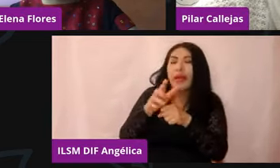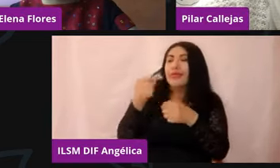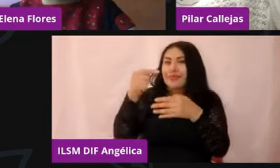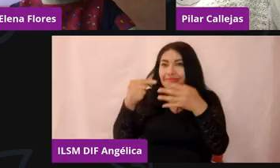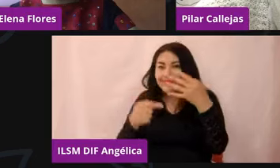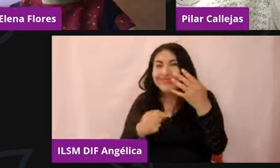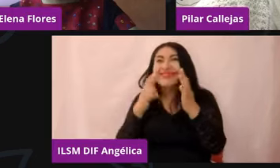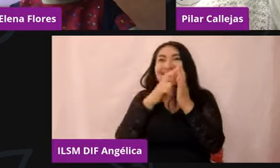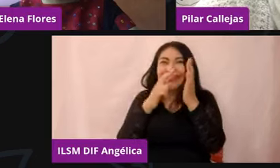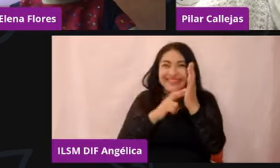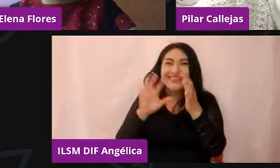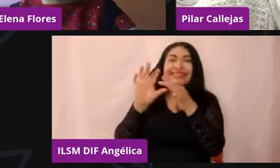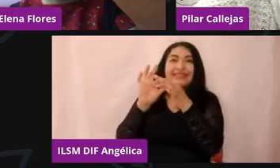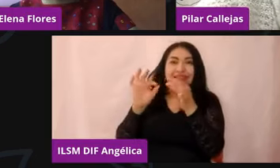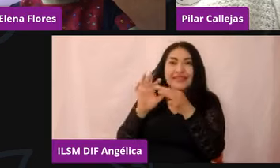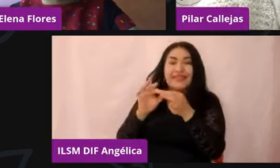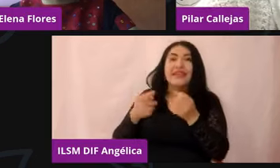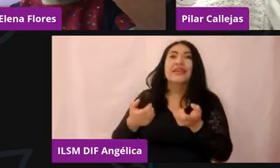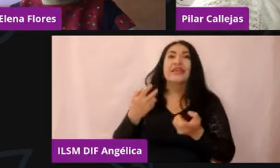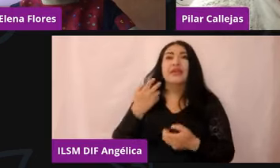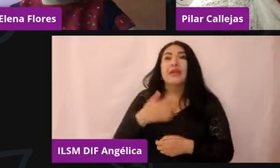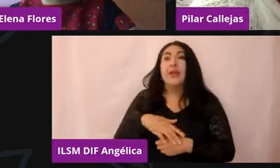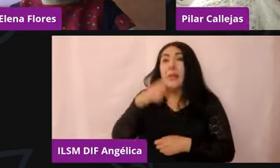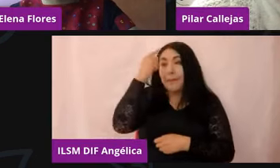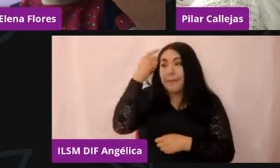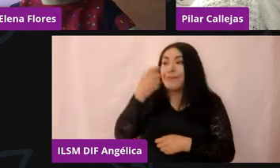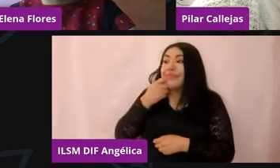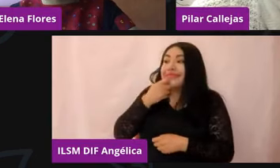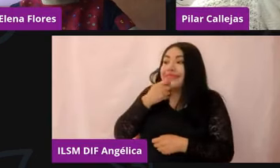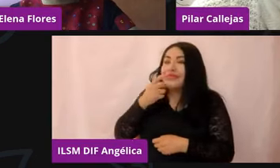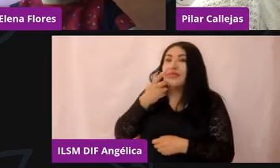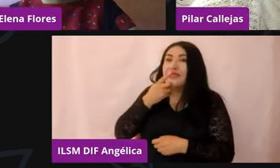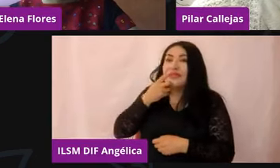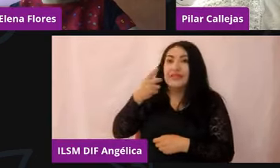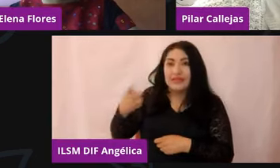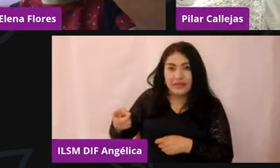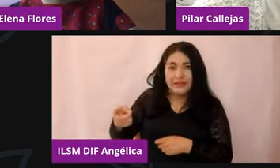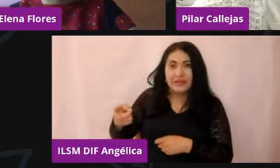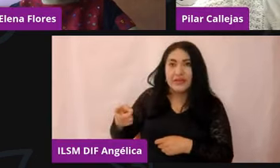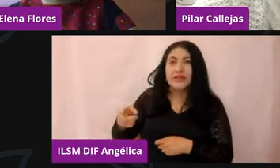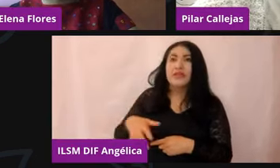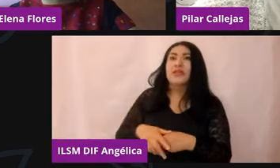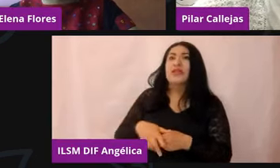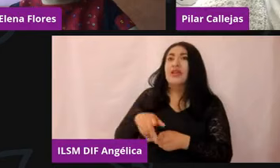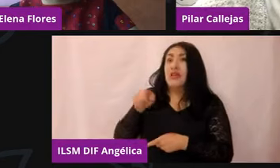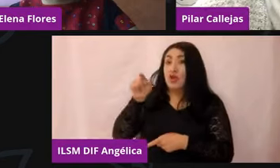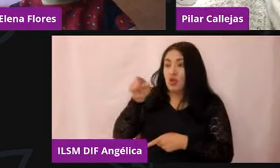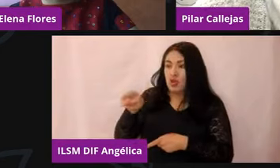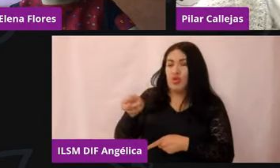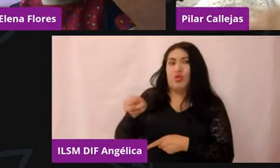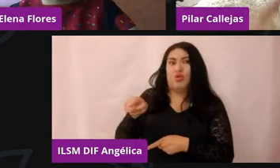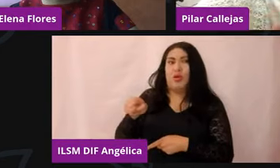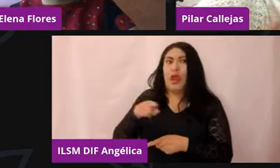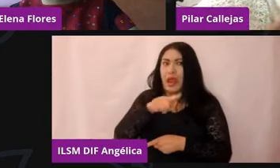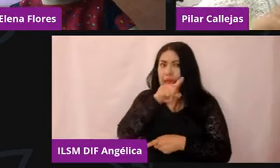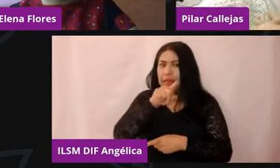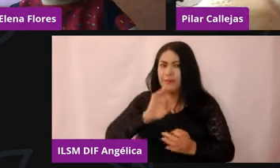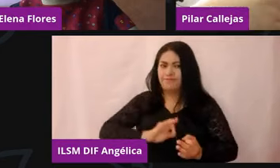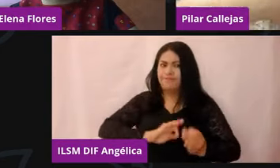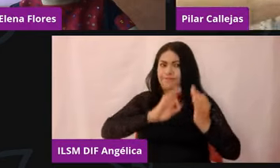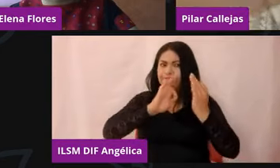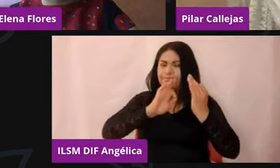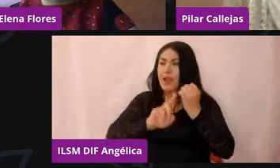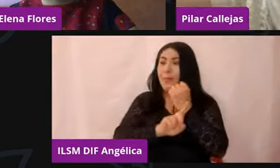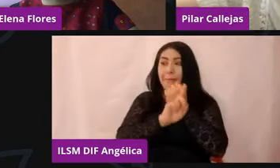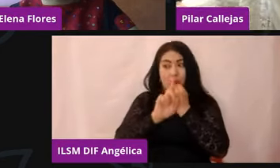comunicando y se está diciéndole al niño o al adolescente lo que se tiene enfrente. O sea, siempre, a pesar